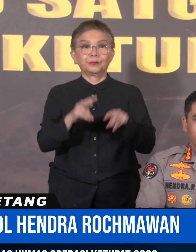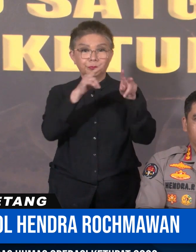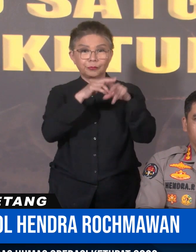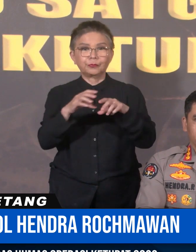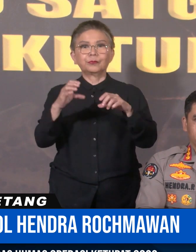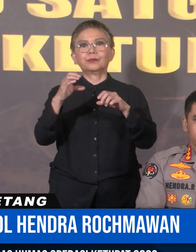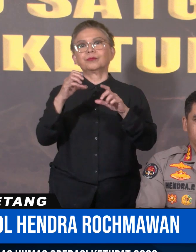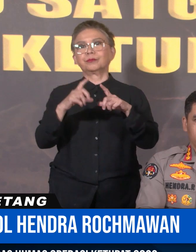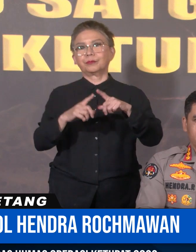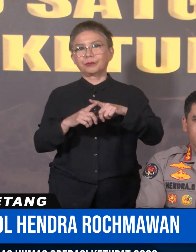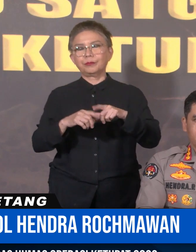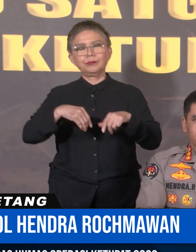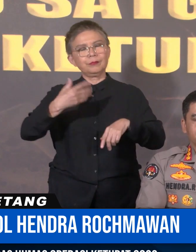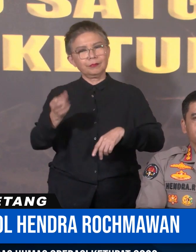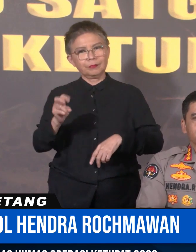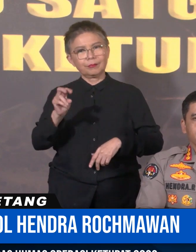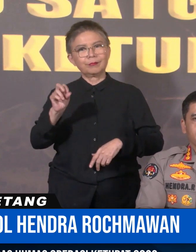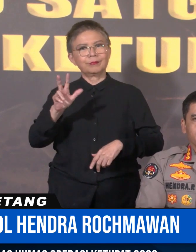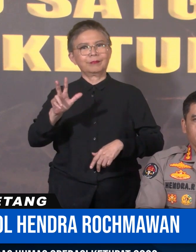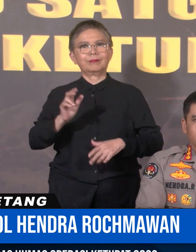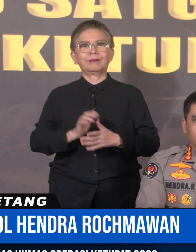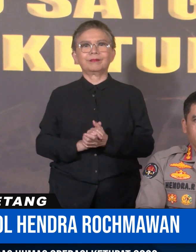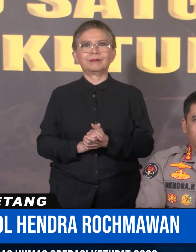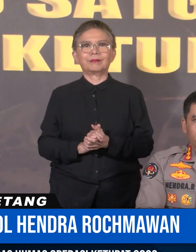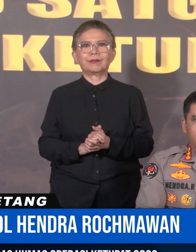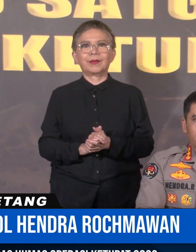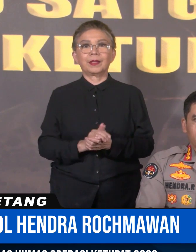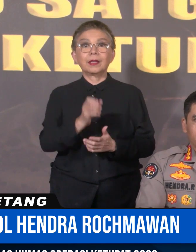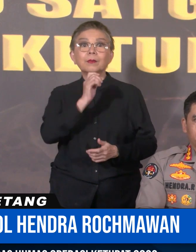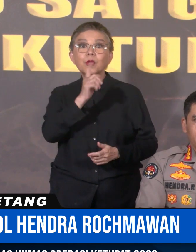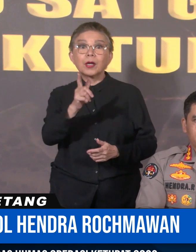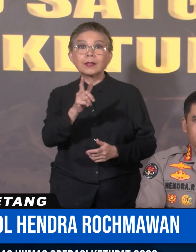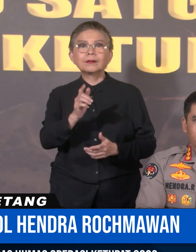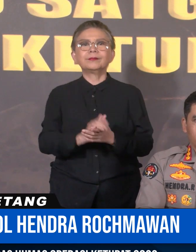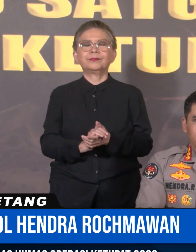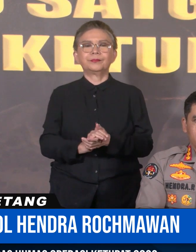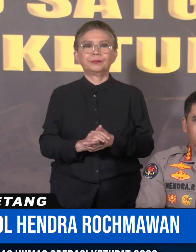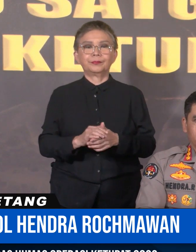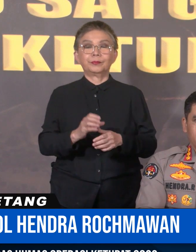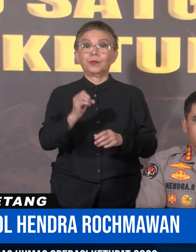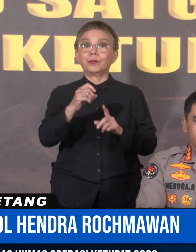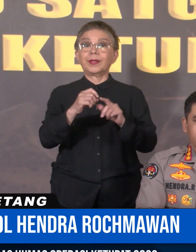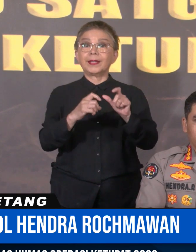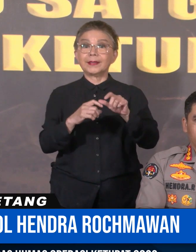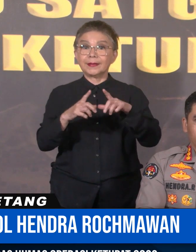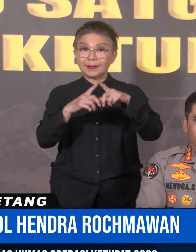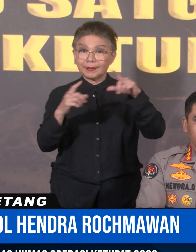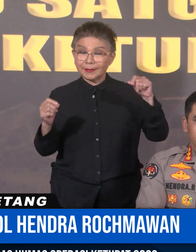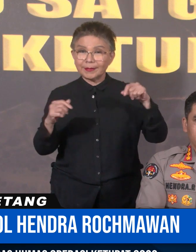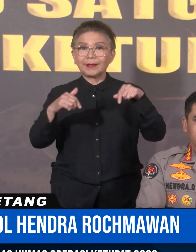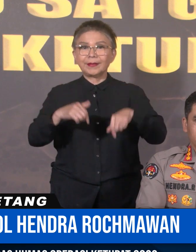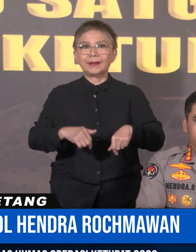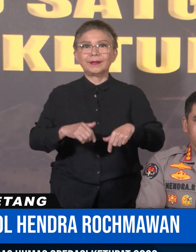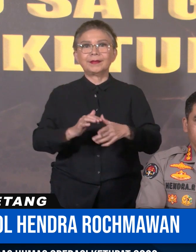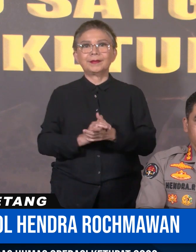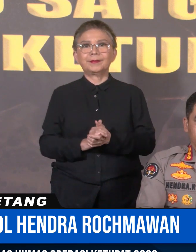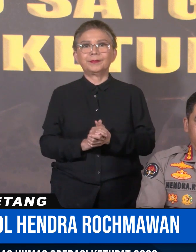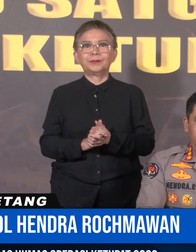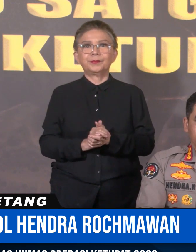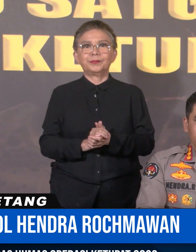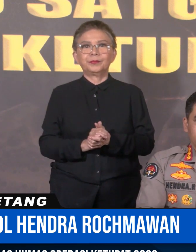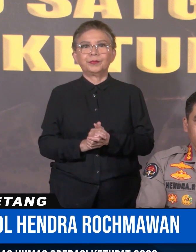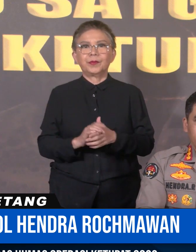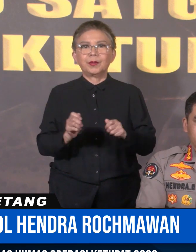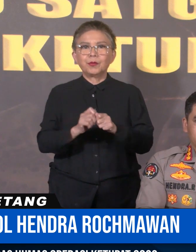ketupat tahun 2023 Laporan harian pelaksanaan operasi ketupat tahun 2003 ini